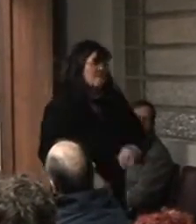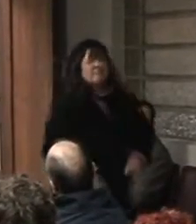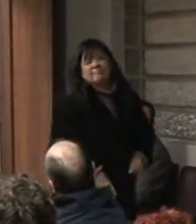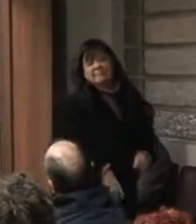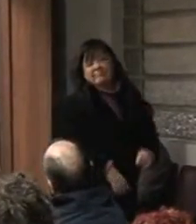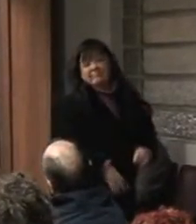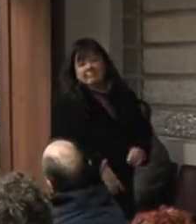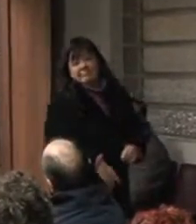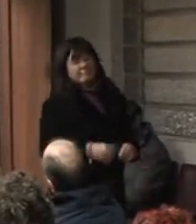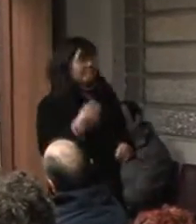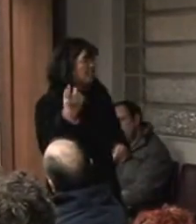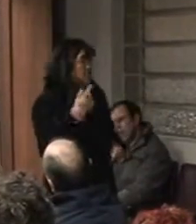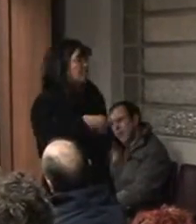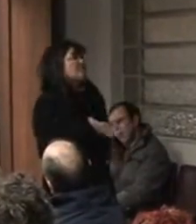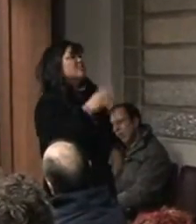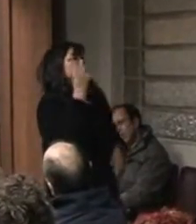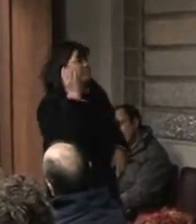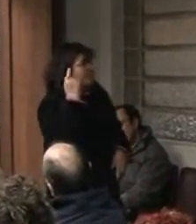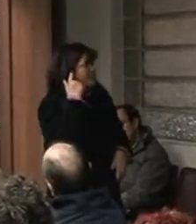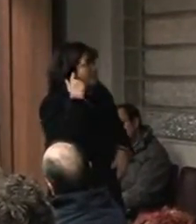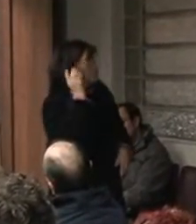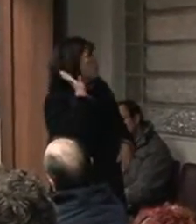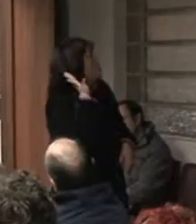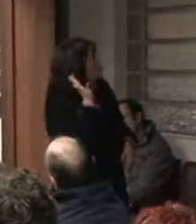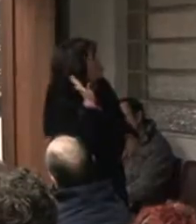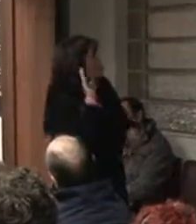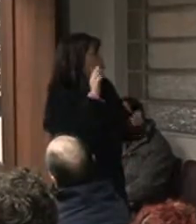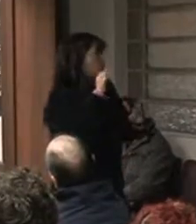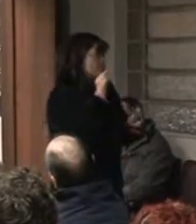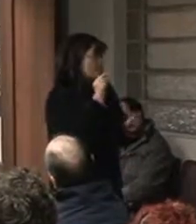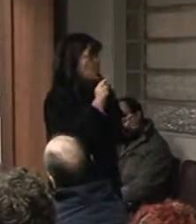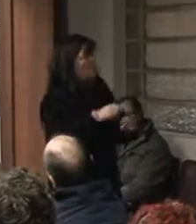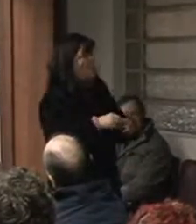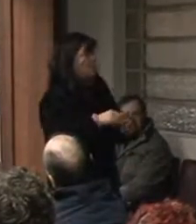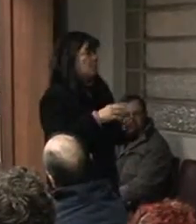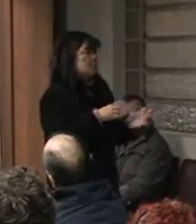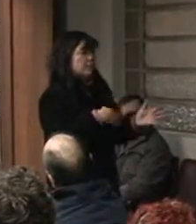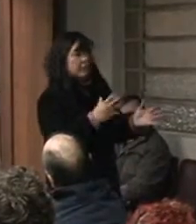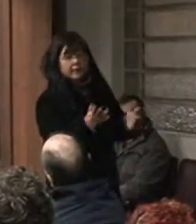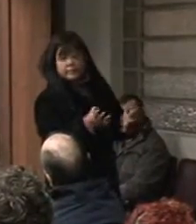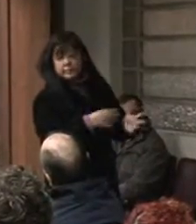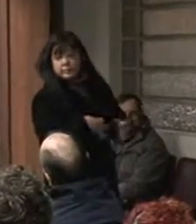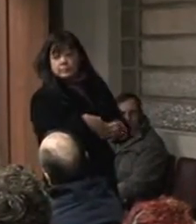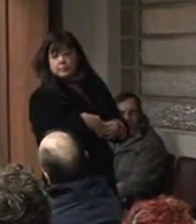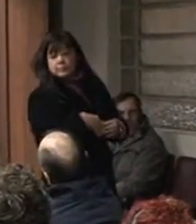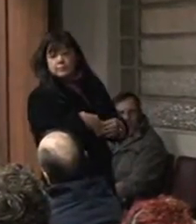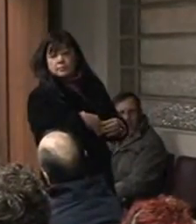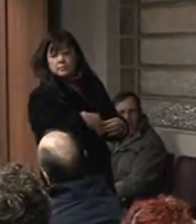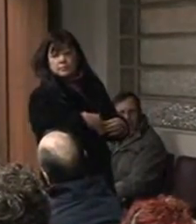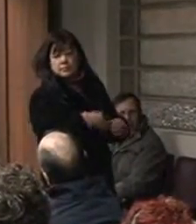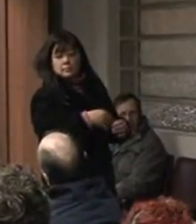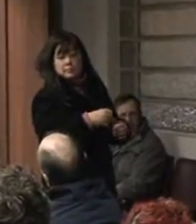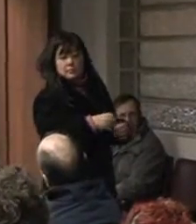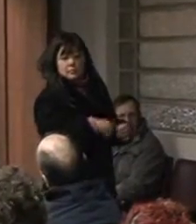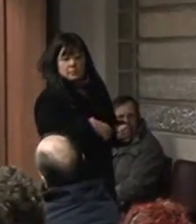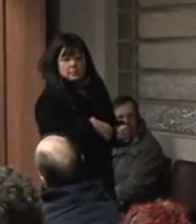captação disso e exigindo que nesses programas todos você tenha esse intérprete, porque hoje dentro do Sul, dentro do Conselho das Cidades,